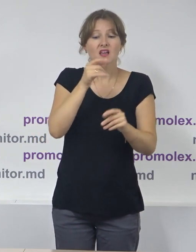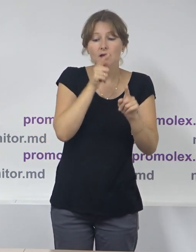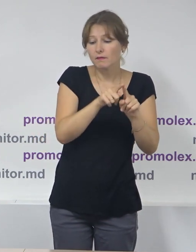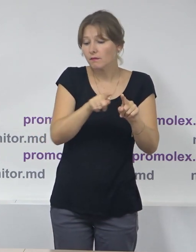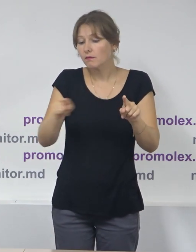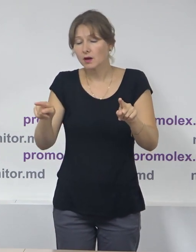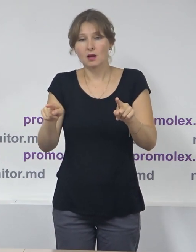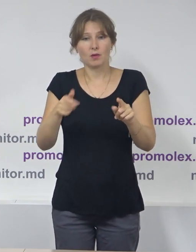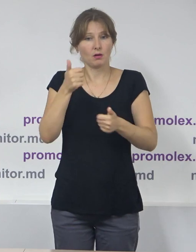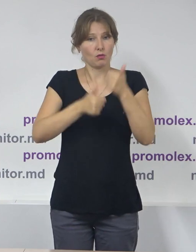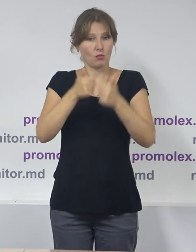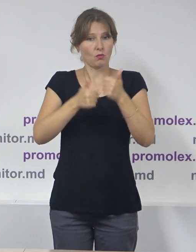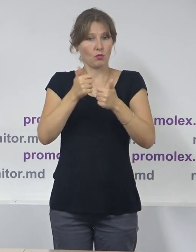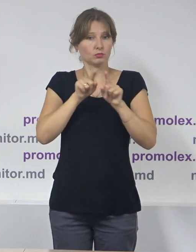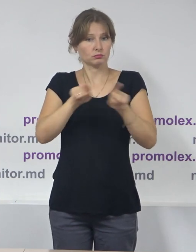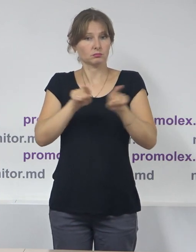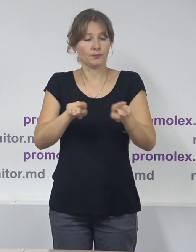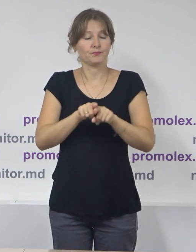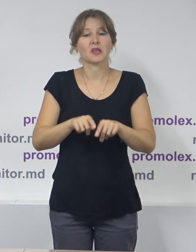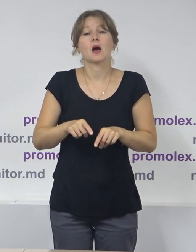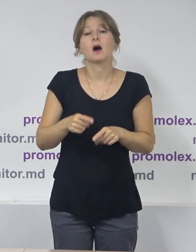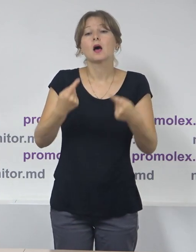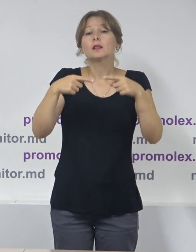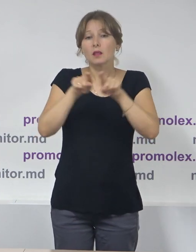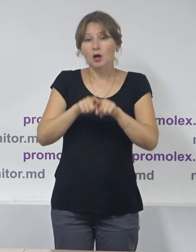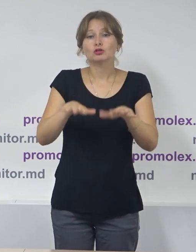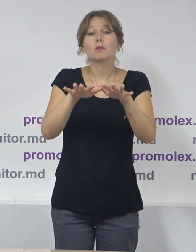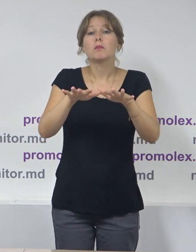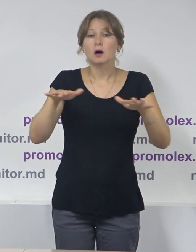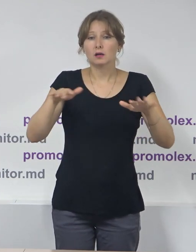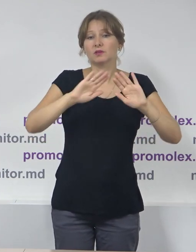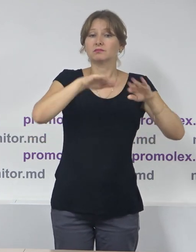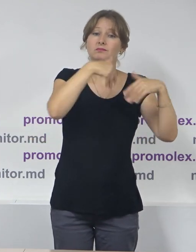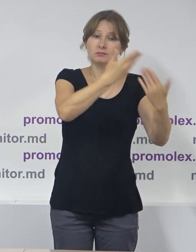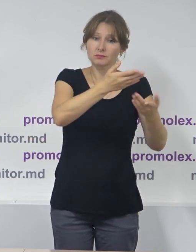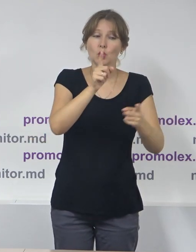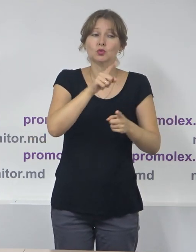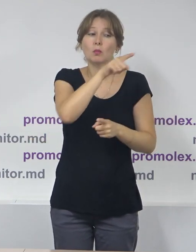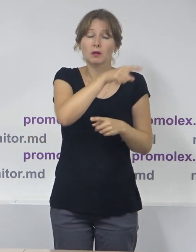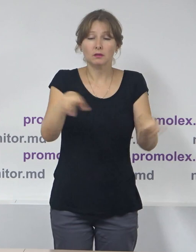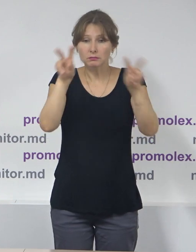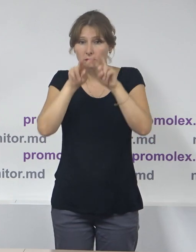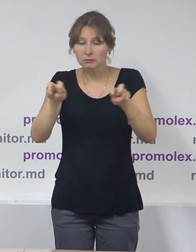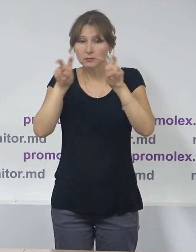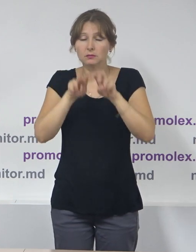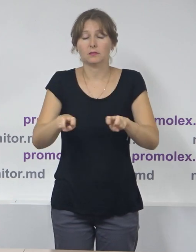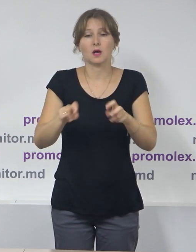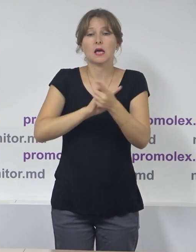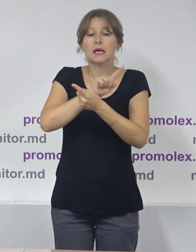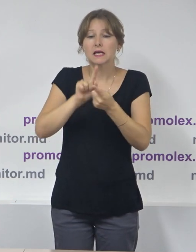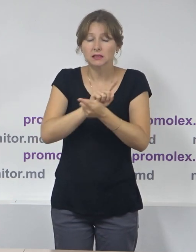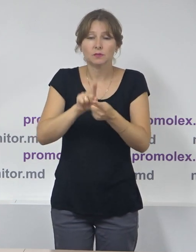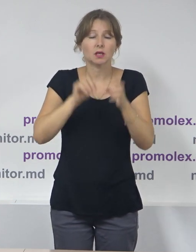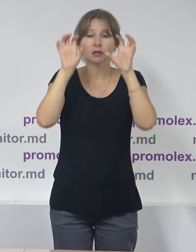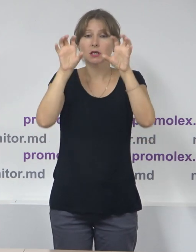perioadei electorale. De asemenea, Parlamentului am recomandat examinarea oportunității modificării